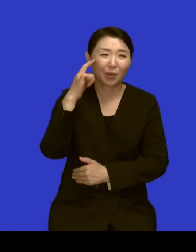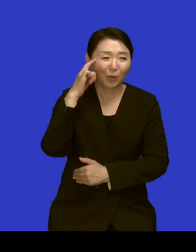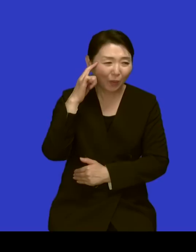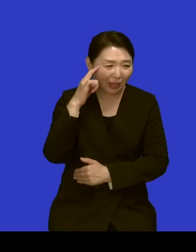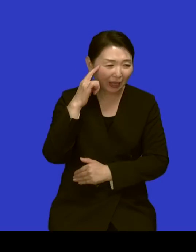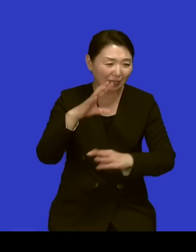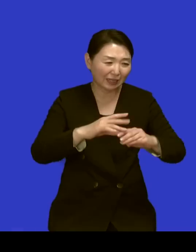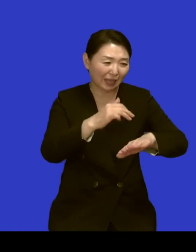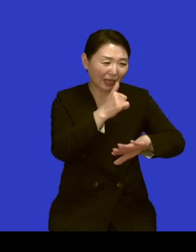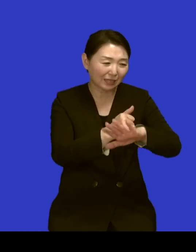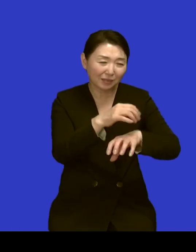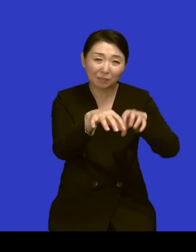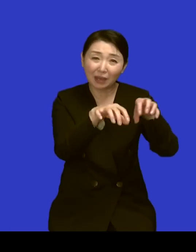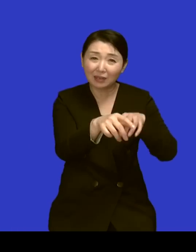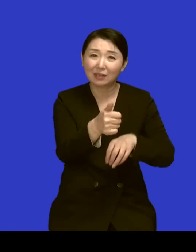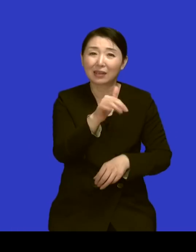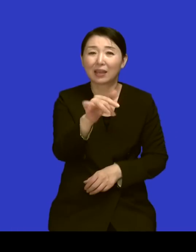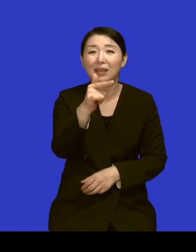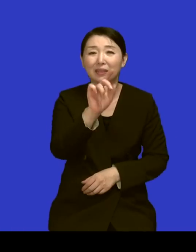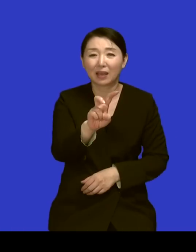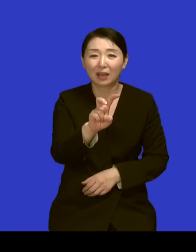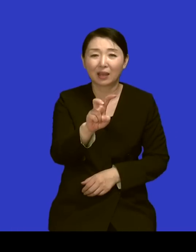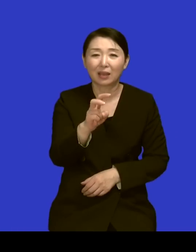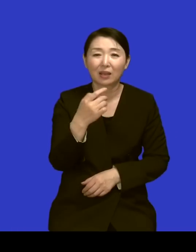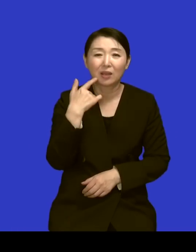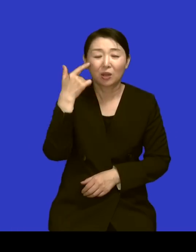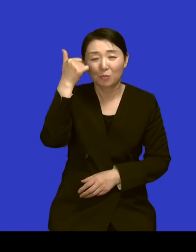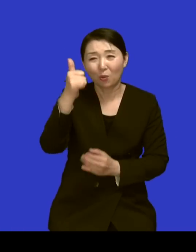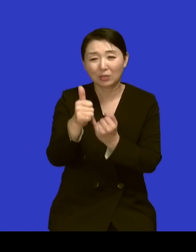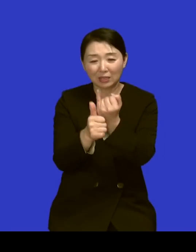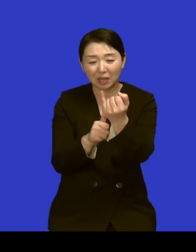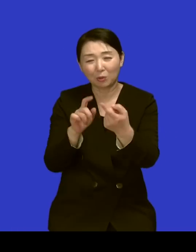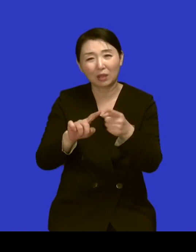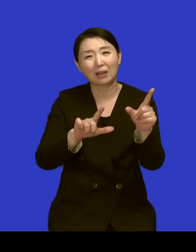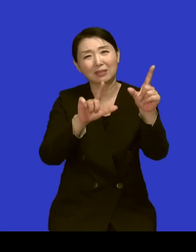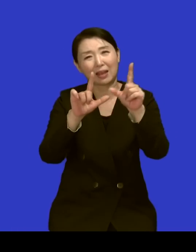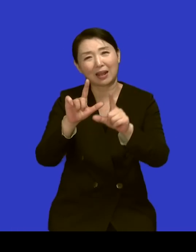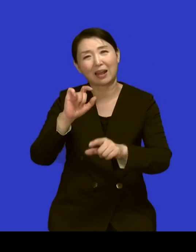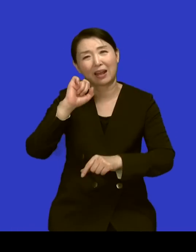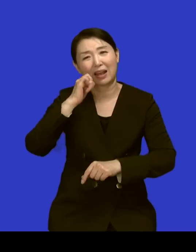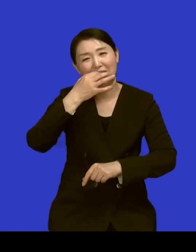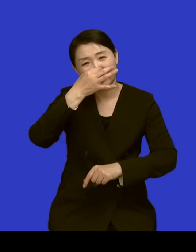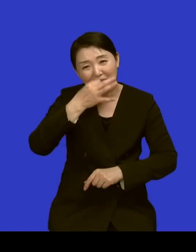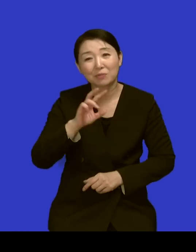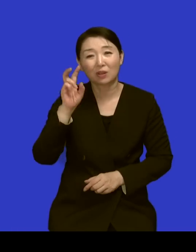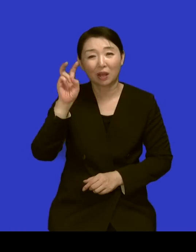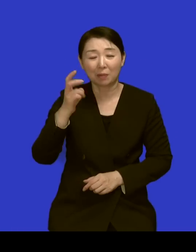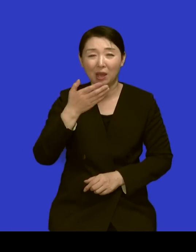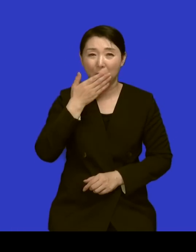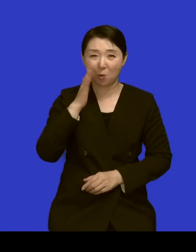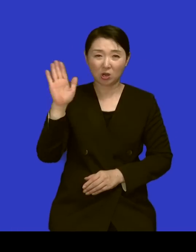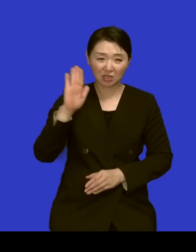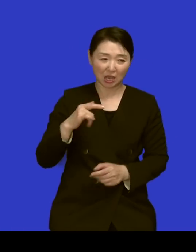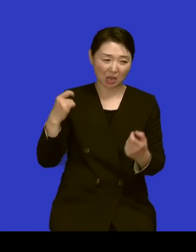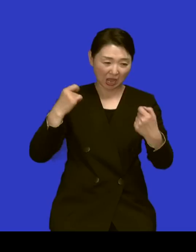그렇죠 그 목사 사모로 예예 말도 못하죠 그러니까 당신 안 입고 안 먹고 안 자고